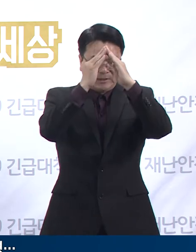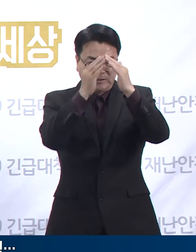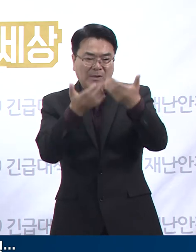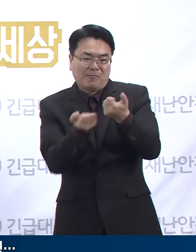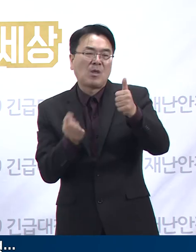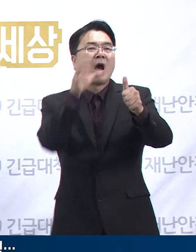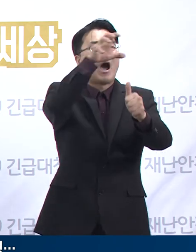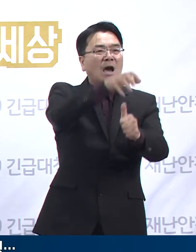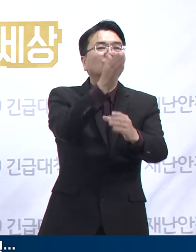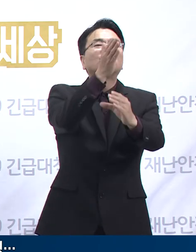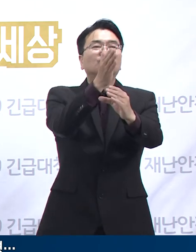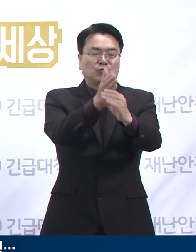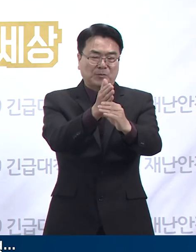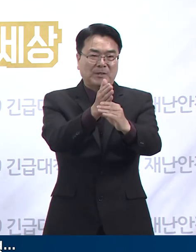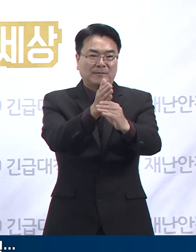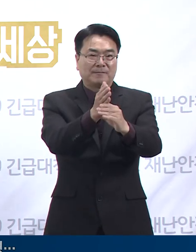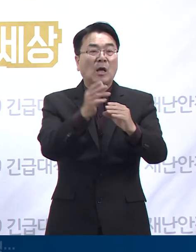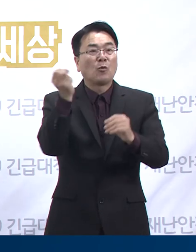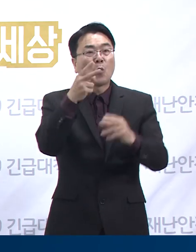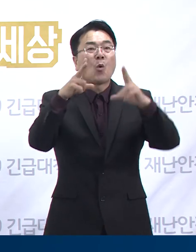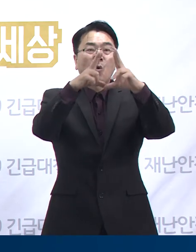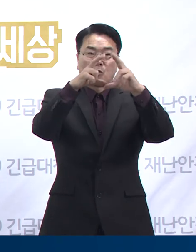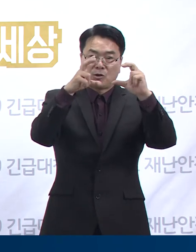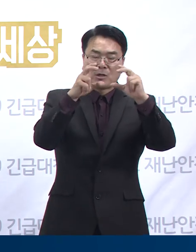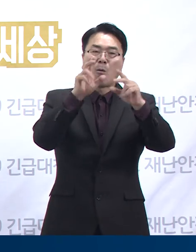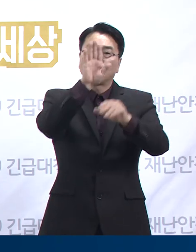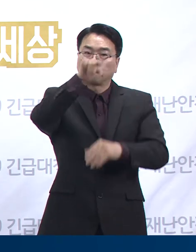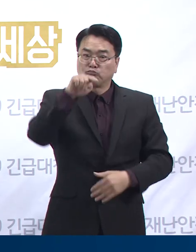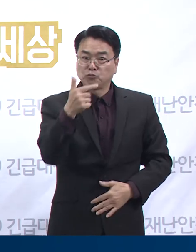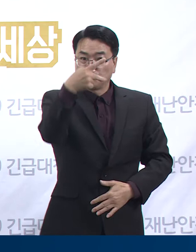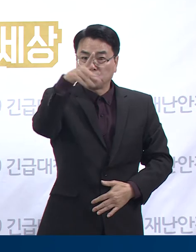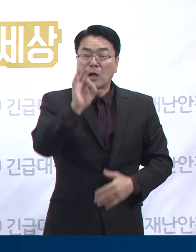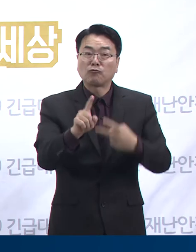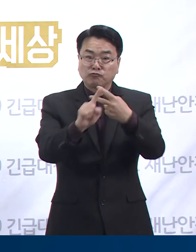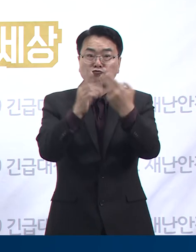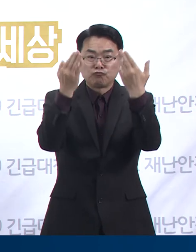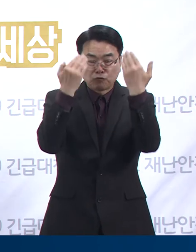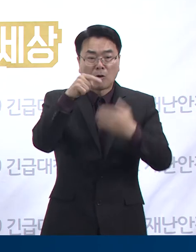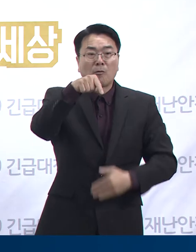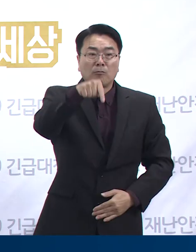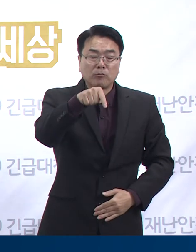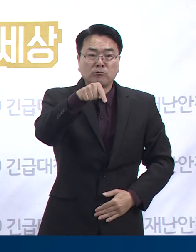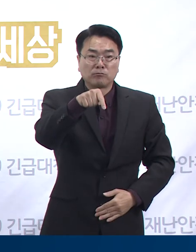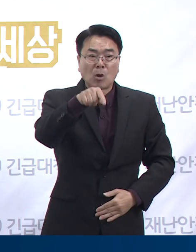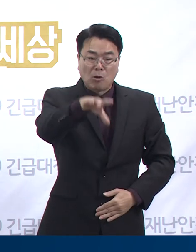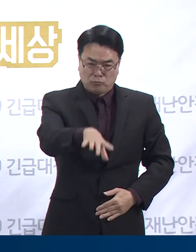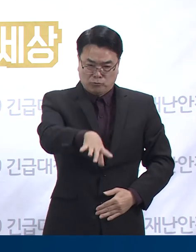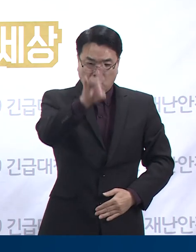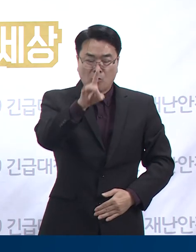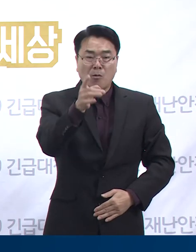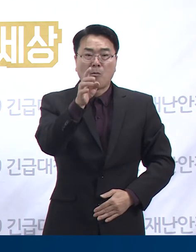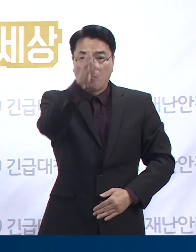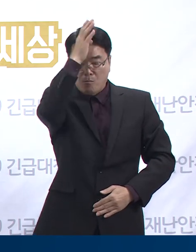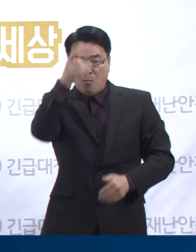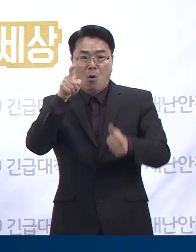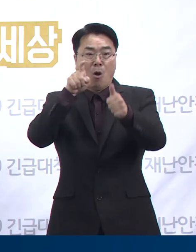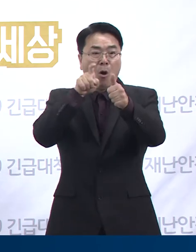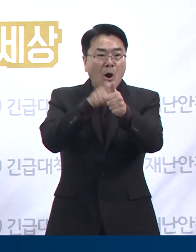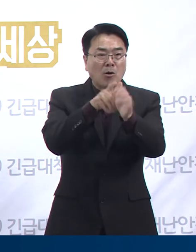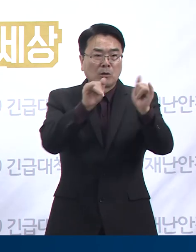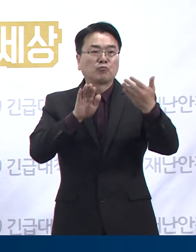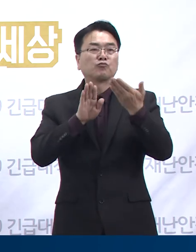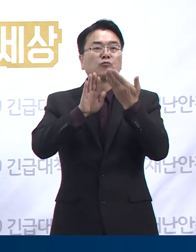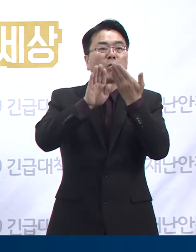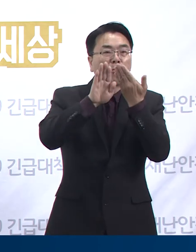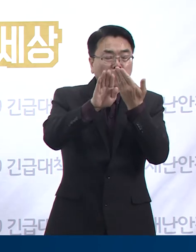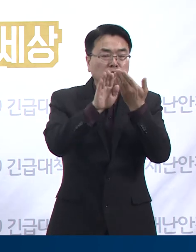계속해서 성남시 분당중학교 관련 상황입니다. 10월 25일 성남시 분당중학교에서 최초 확진자 발생 이후 학생 2명이 추가